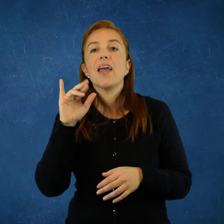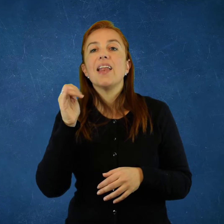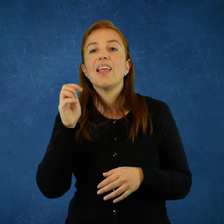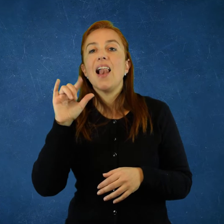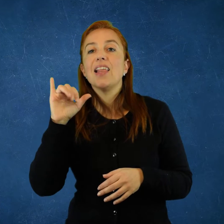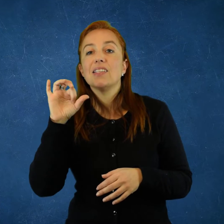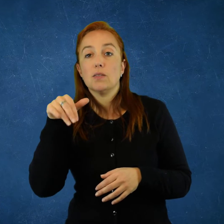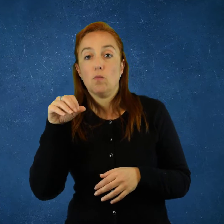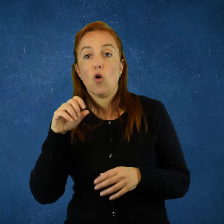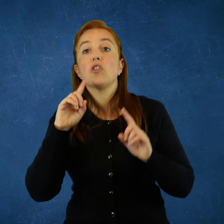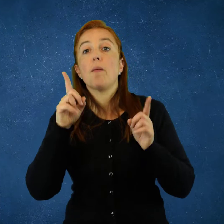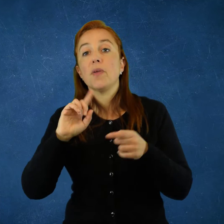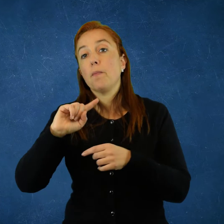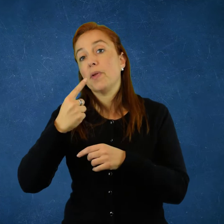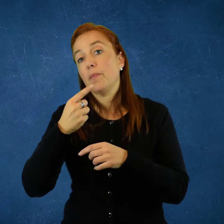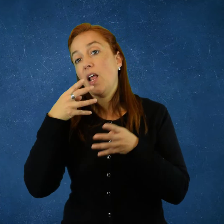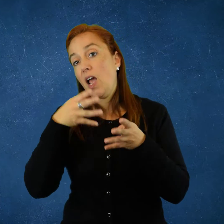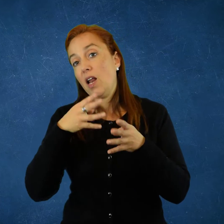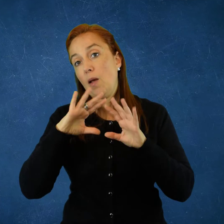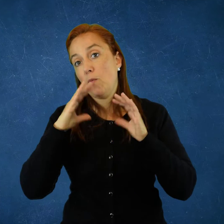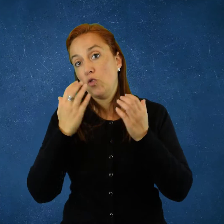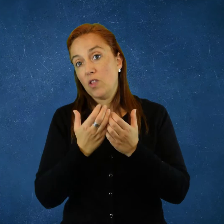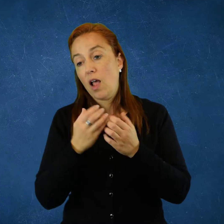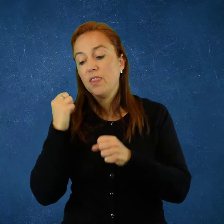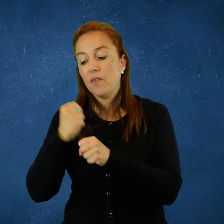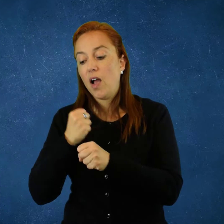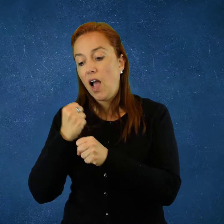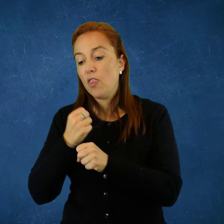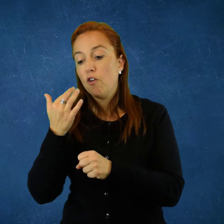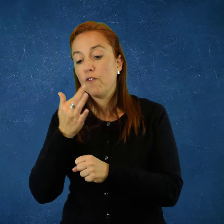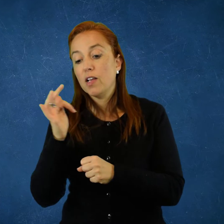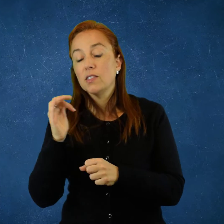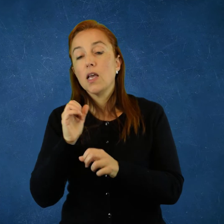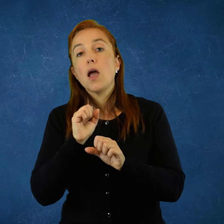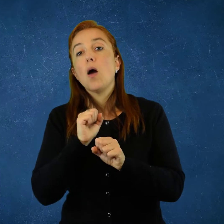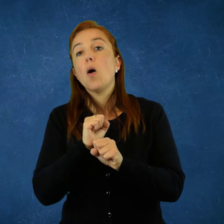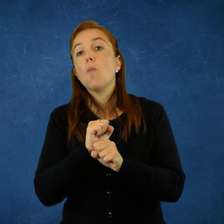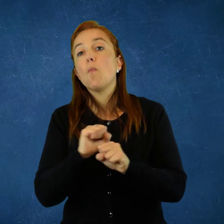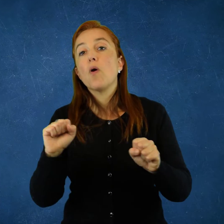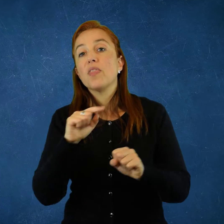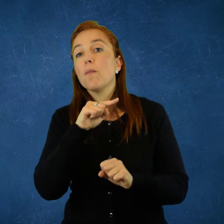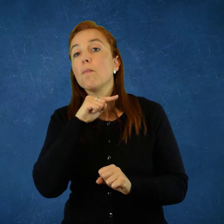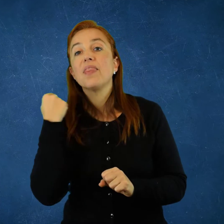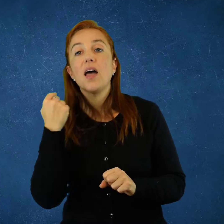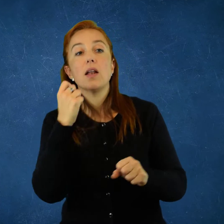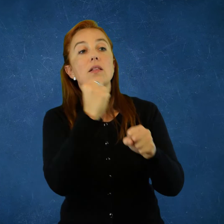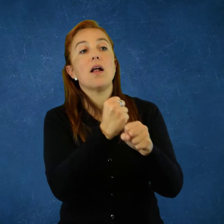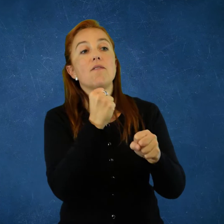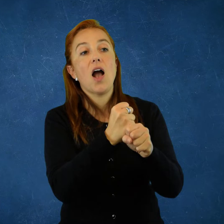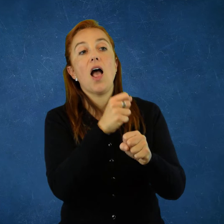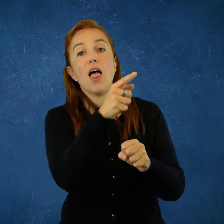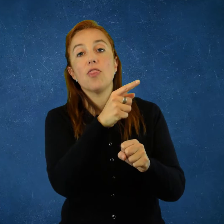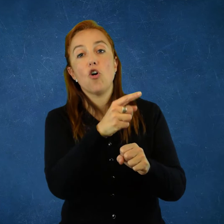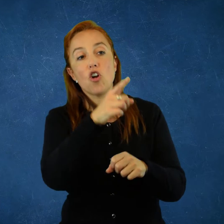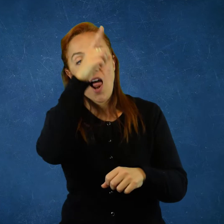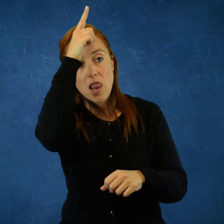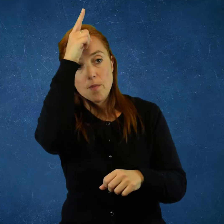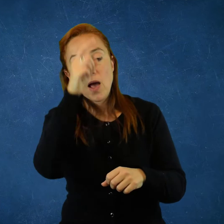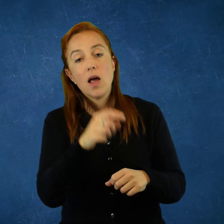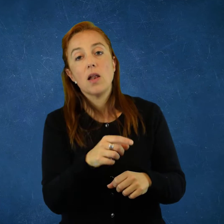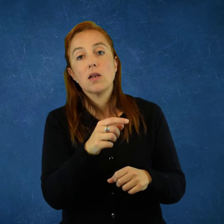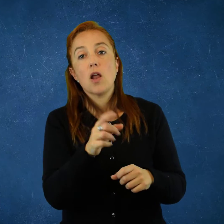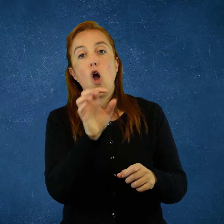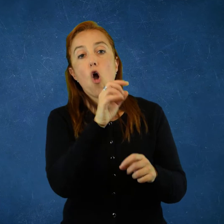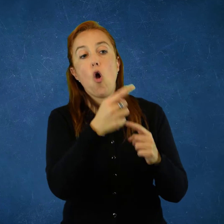imperialismo, como es un ingrediente fundamental para la Primera Guerra Mundial, donde el obrero francés puede matar